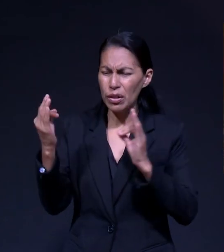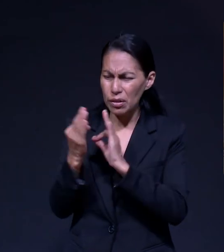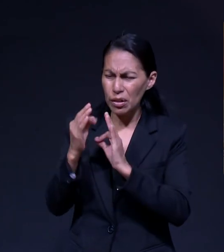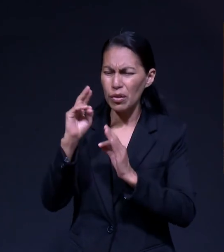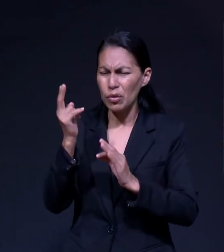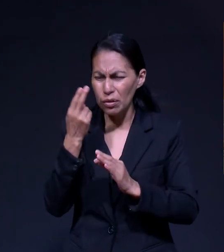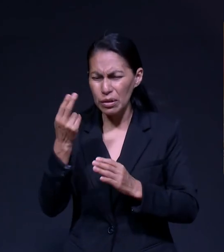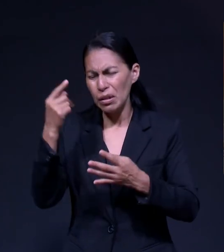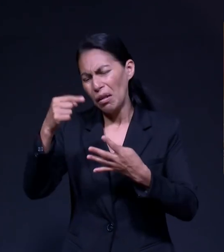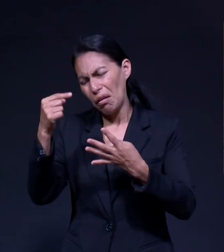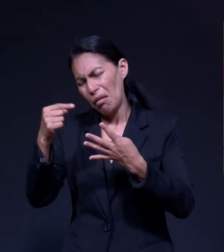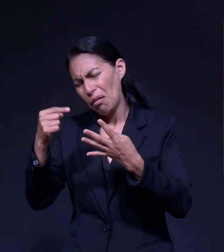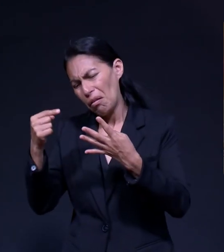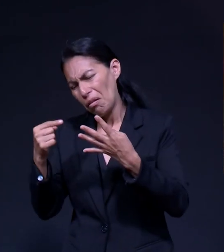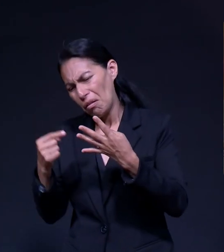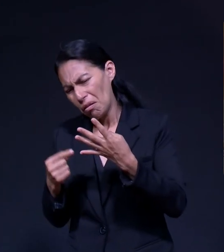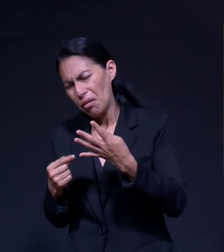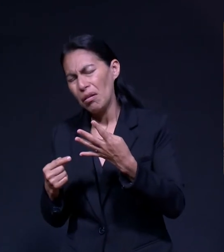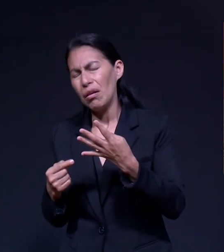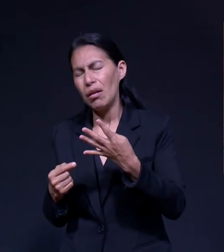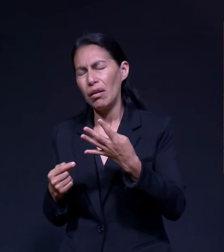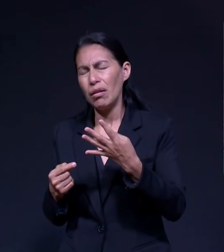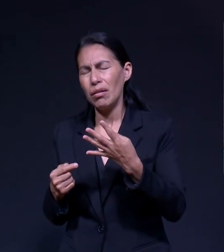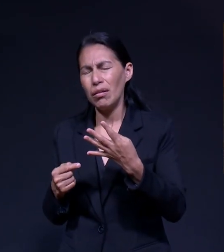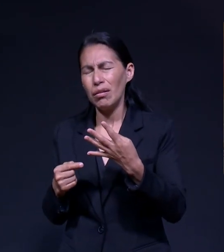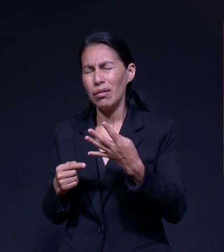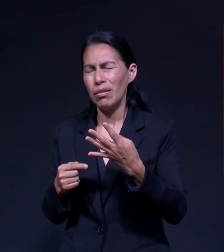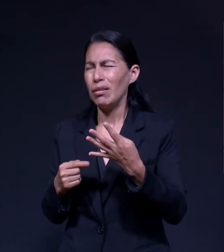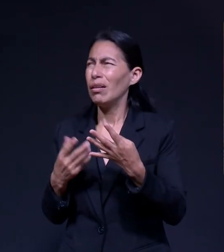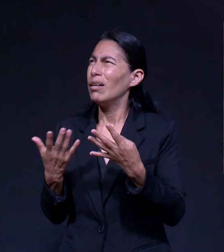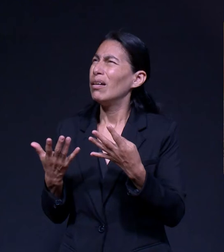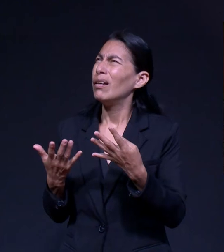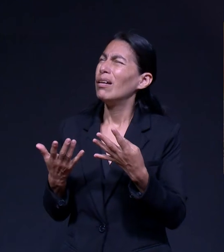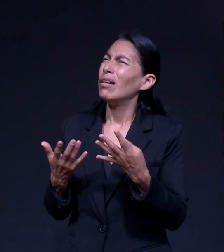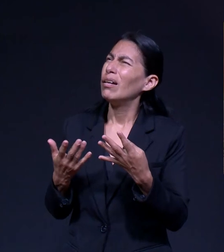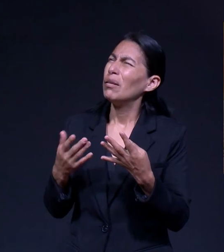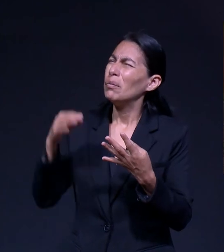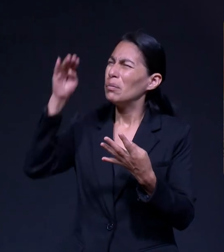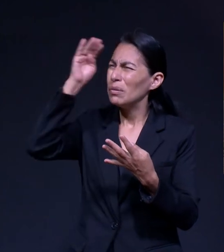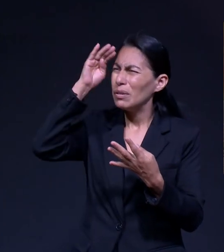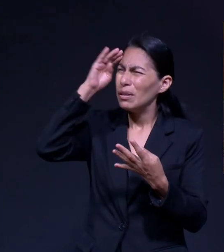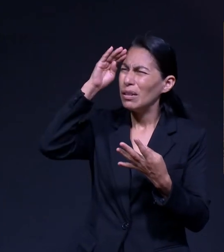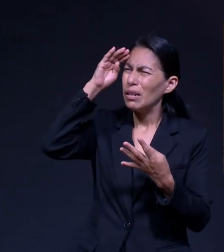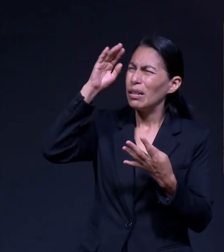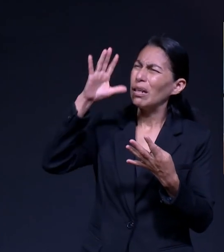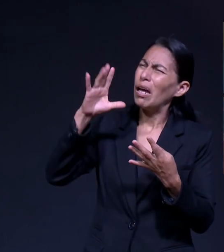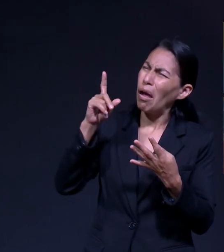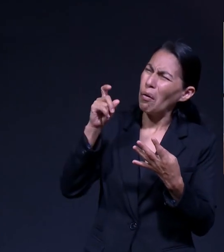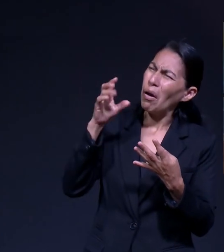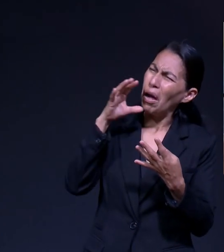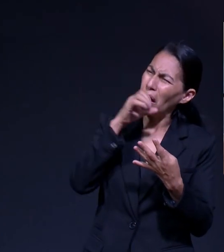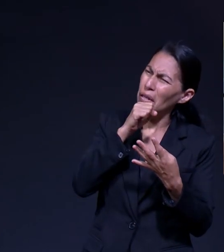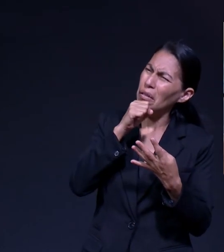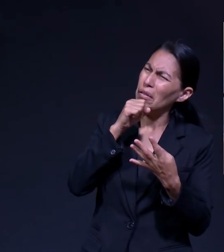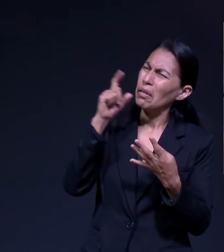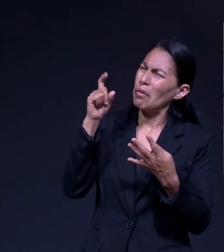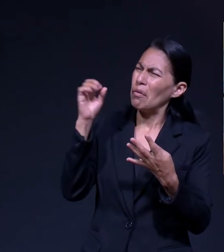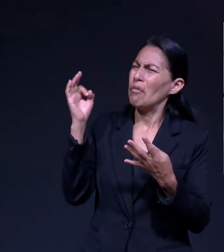Universidad Con Este Detalle Entonces Me Pude Contar Dije Wow Tengo Agua Calentita Y Fría